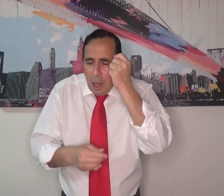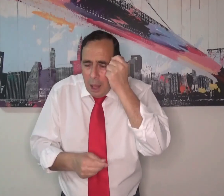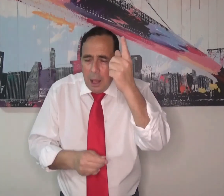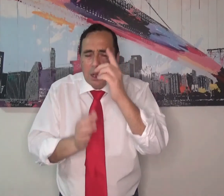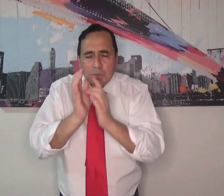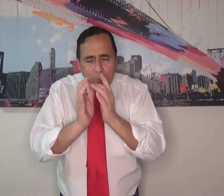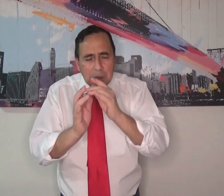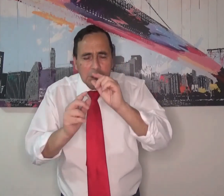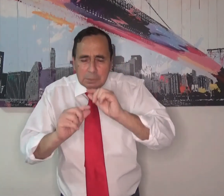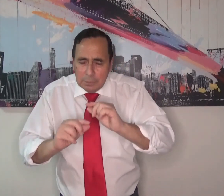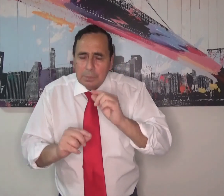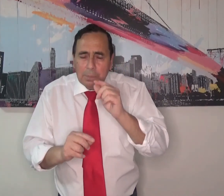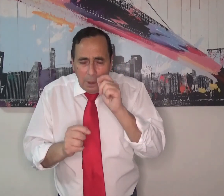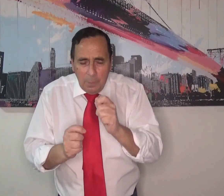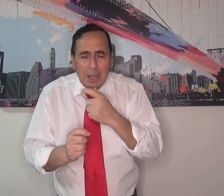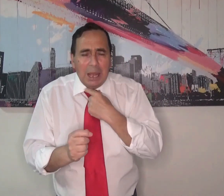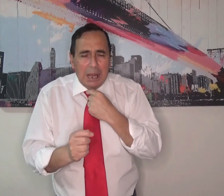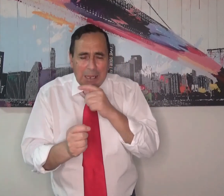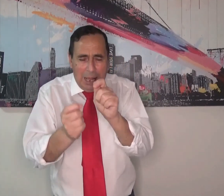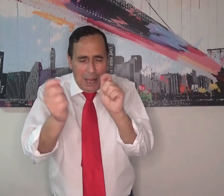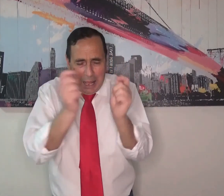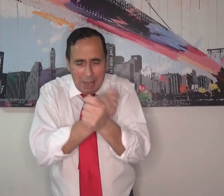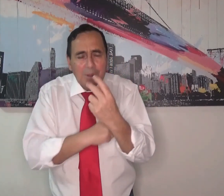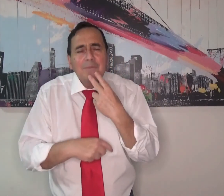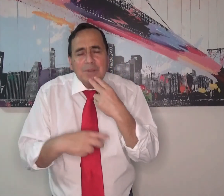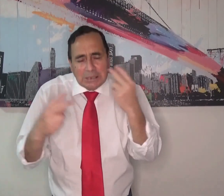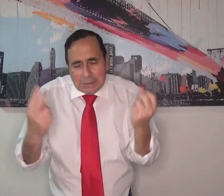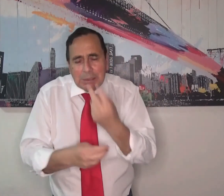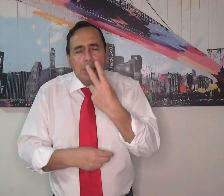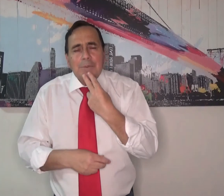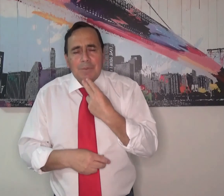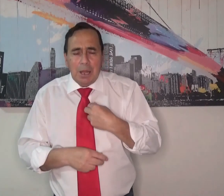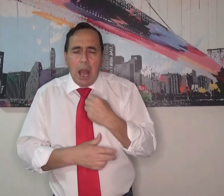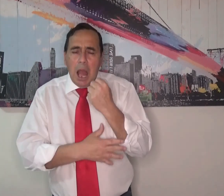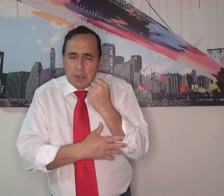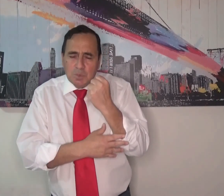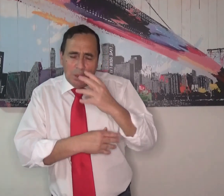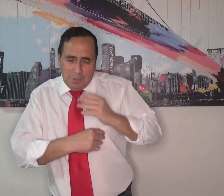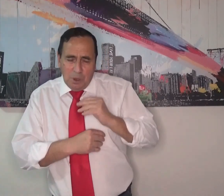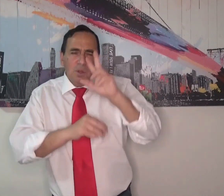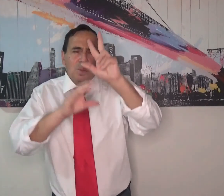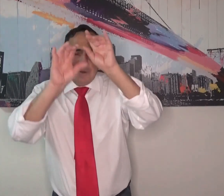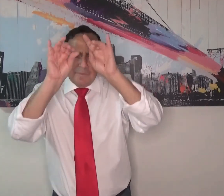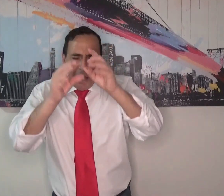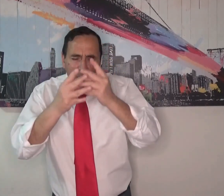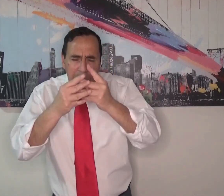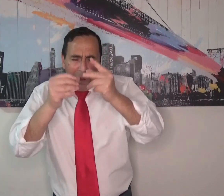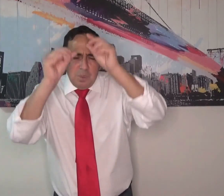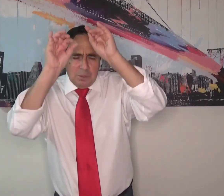puedan aprender y conocerte lo que tú quieres. Tú quieres cambiar nuestra vida, que